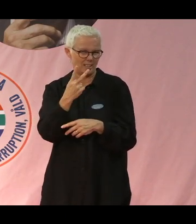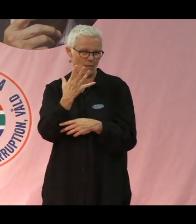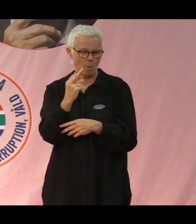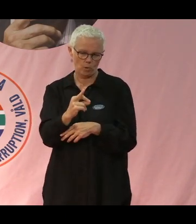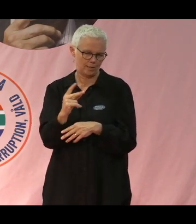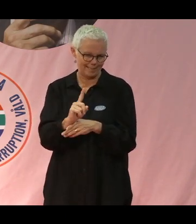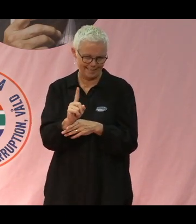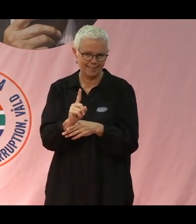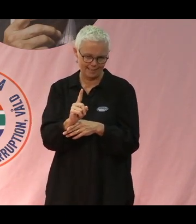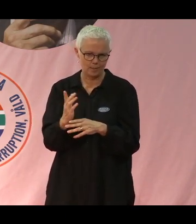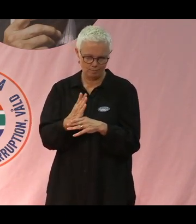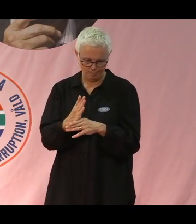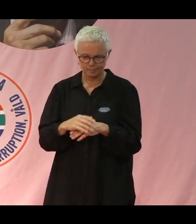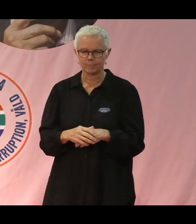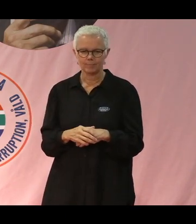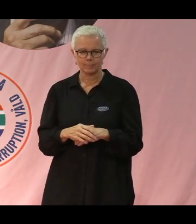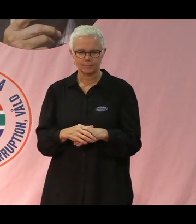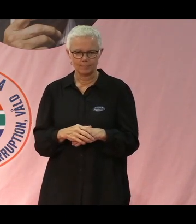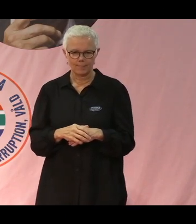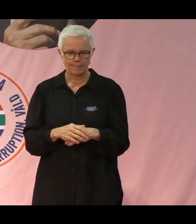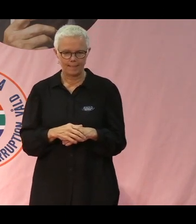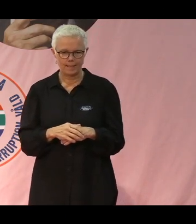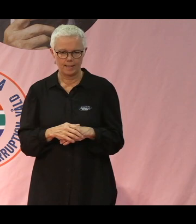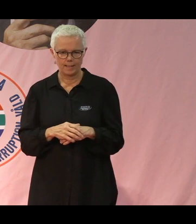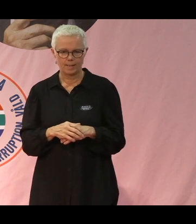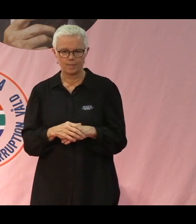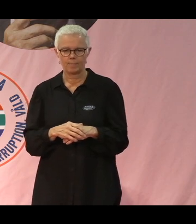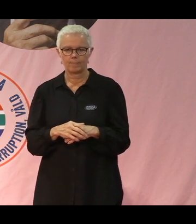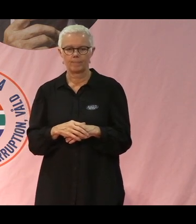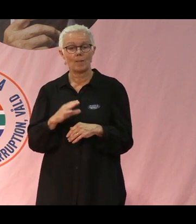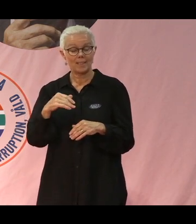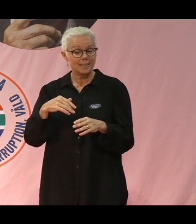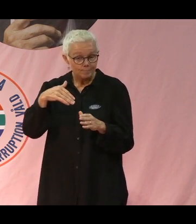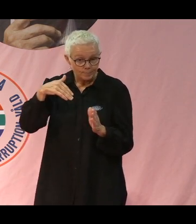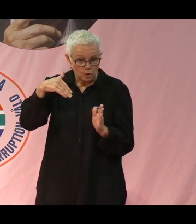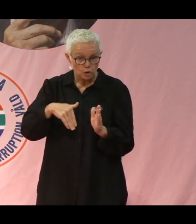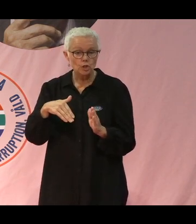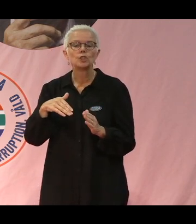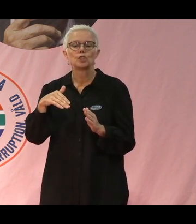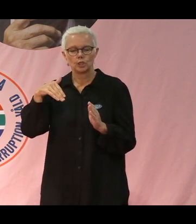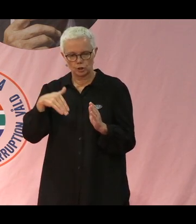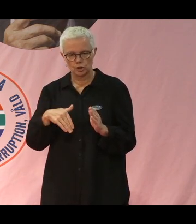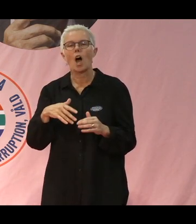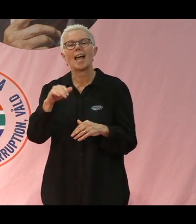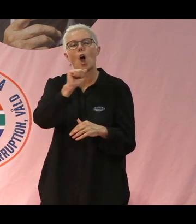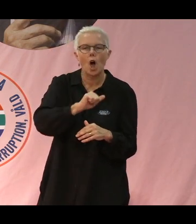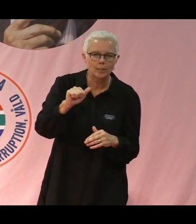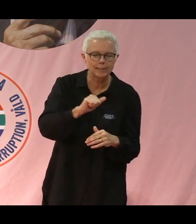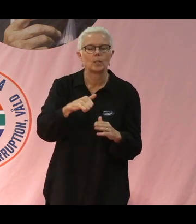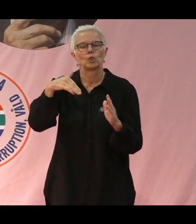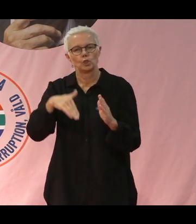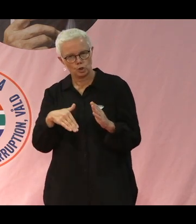Sydostasien. Välkomna. Vi pratar ofta om att klimatförändringarna drivs av utsläpp från både